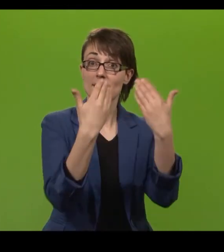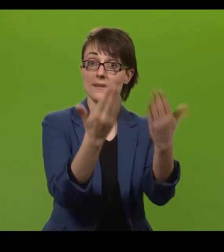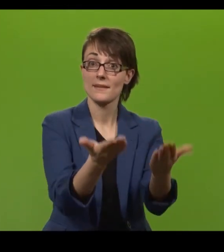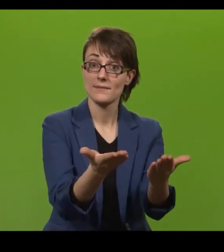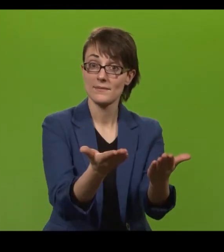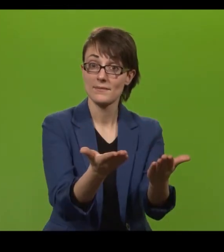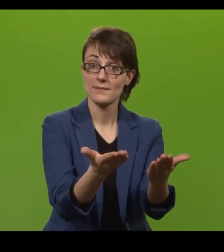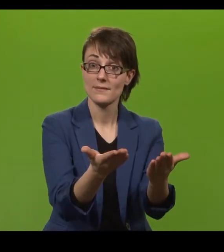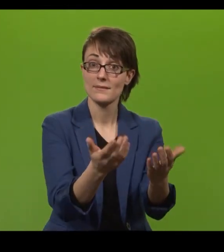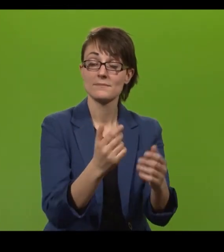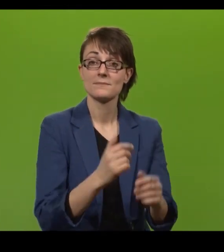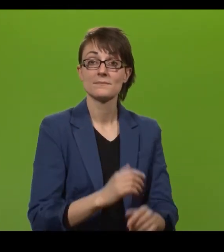gefa,